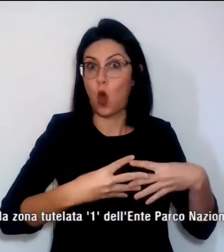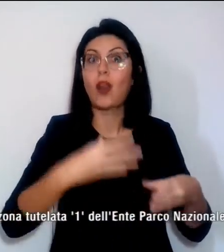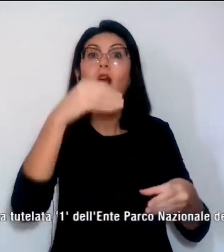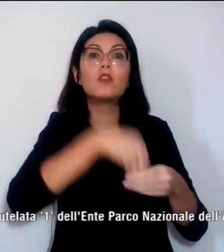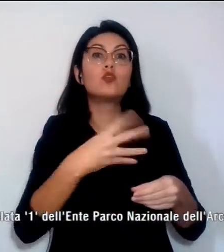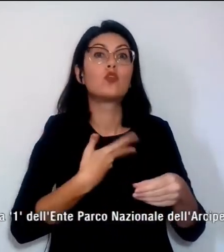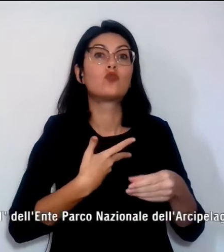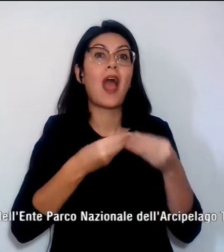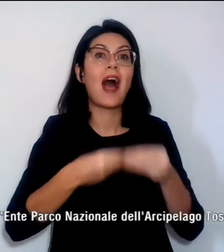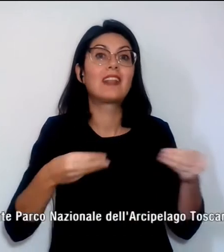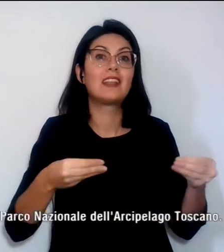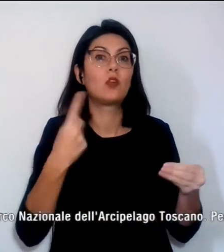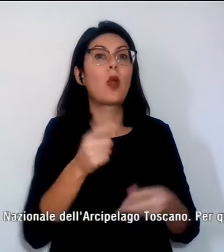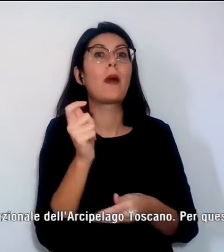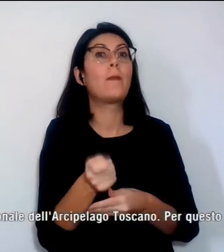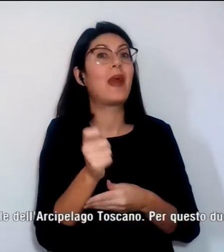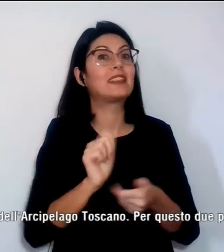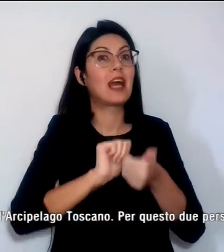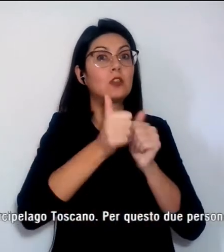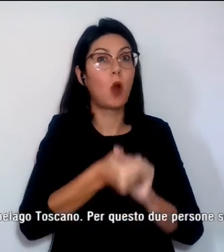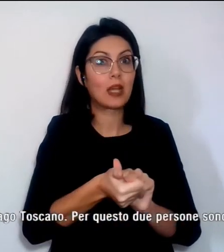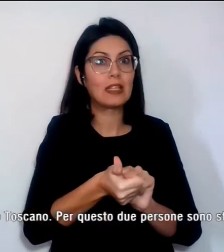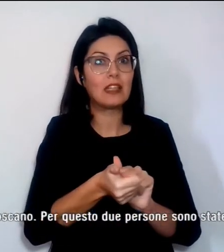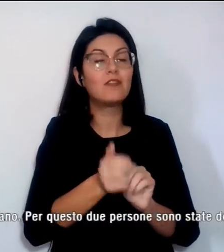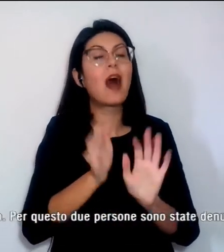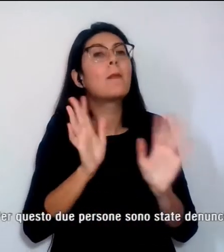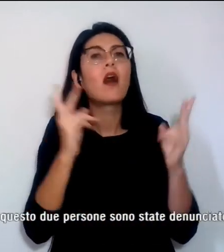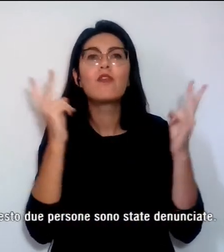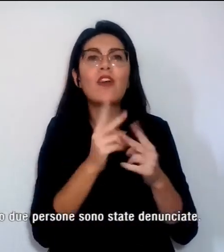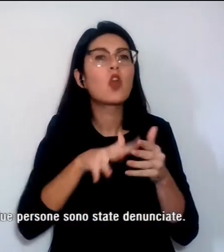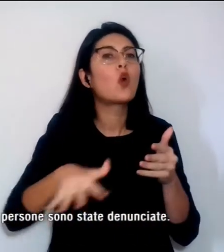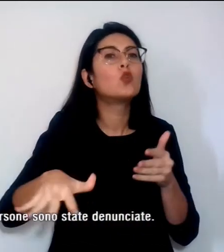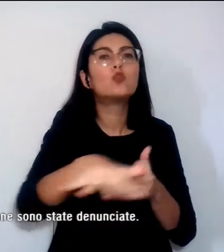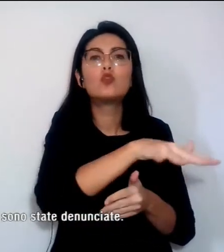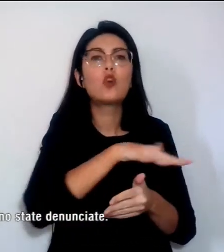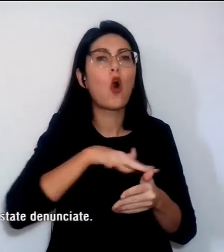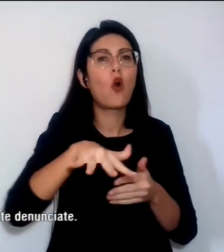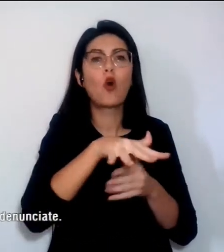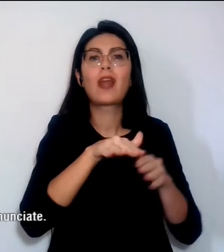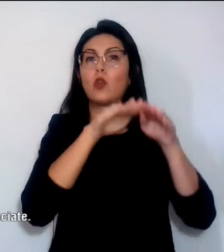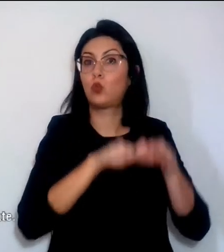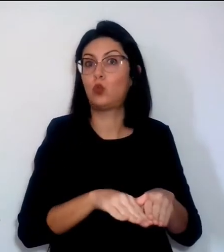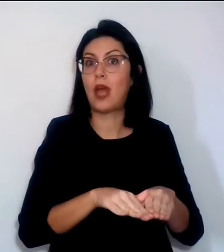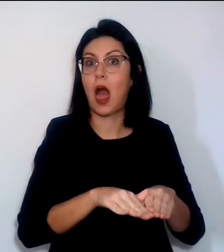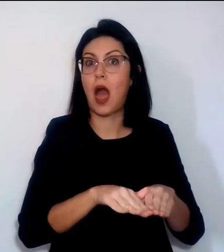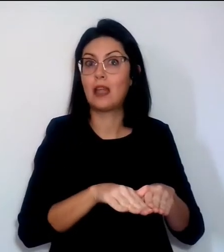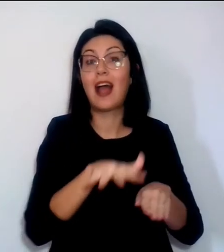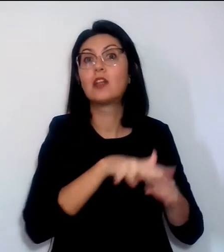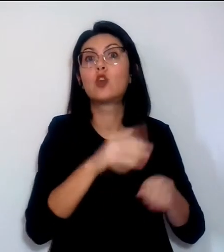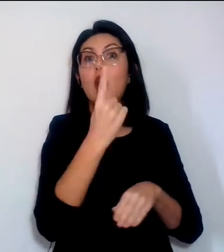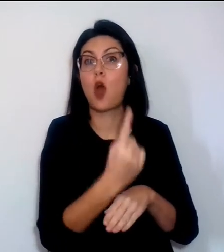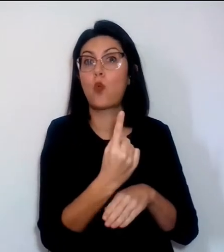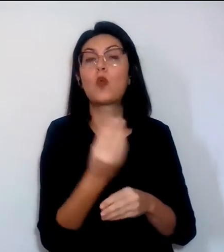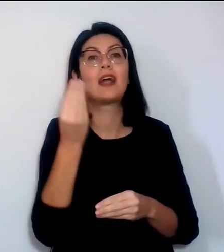pesca sportiva. All'interno però della zona tutelata, uno dell'ente Parco